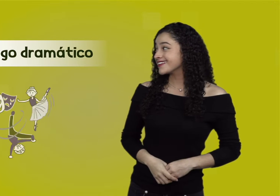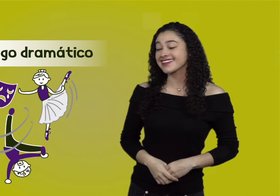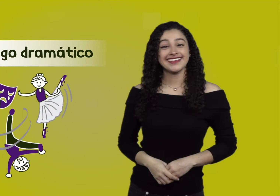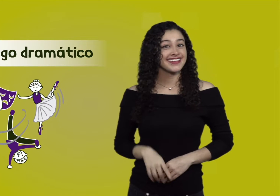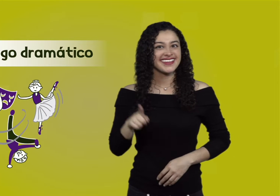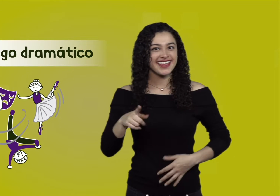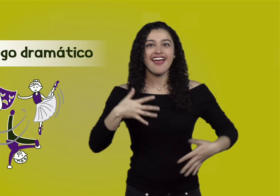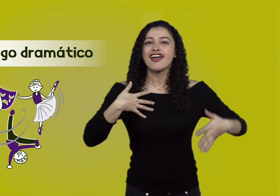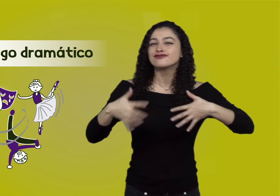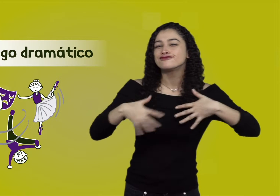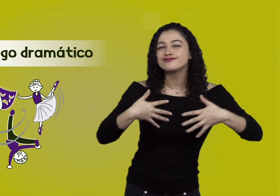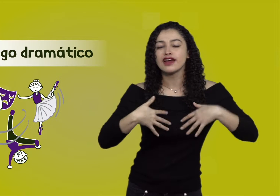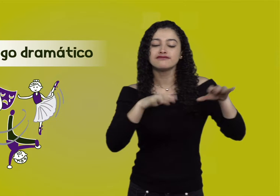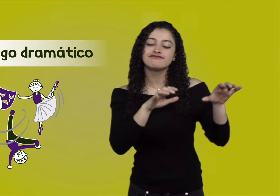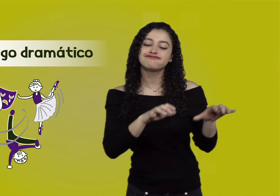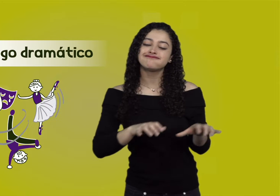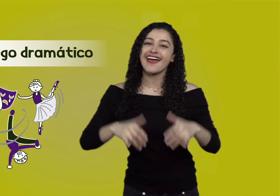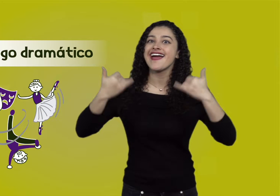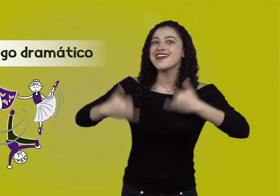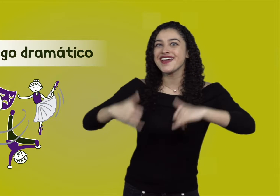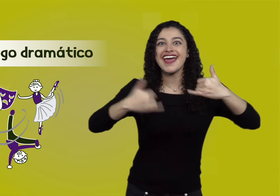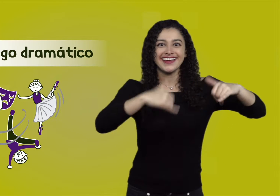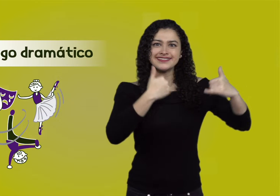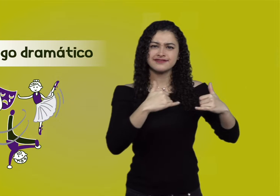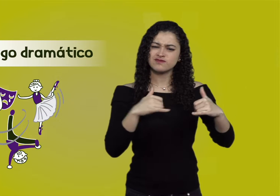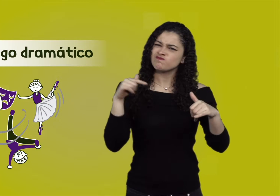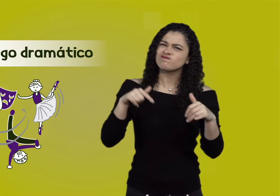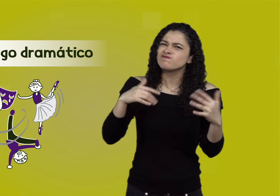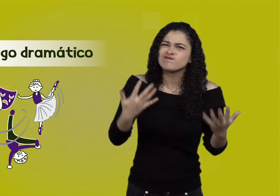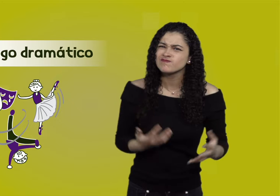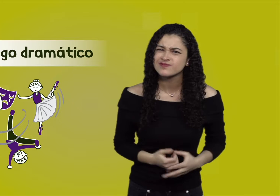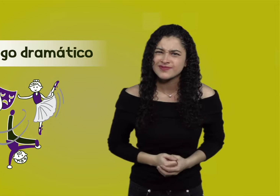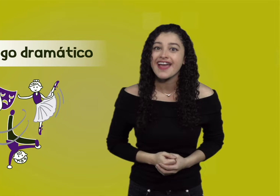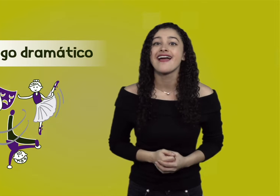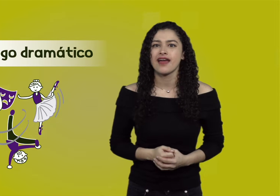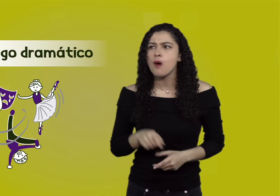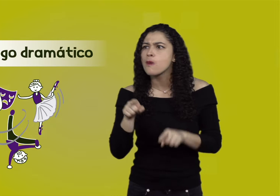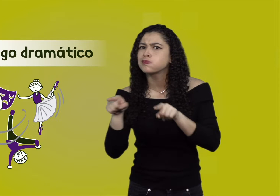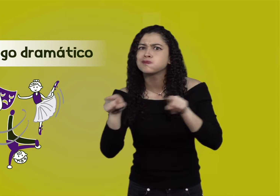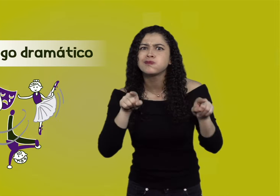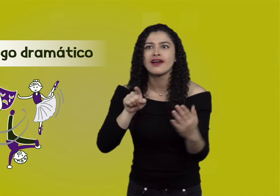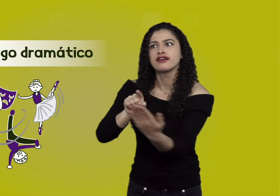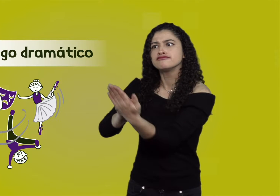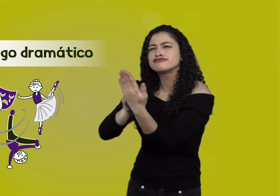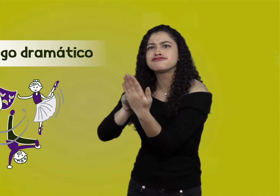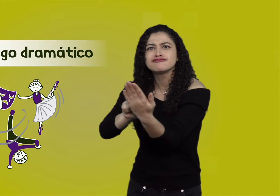El juego dramático. Allí podremos disfrutar de los circos,